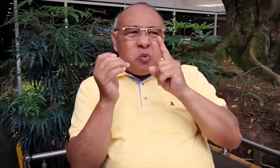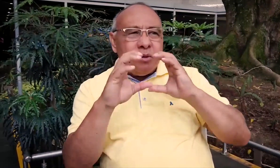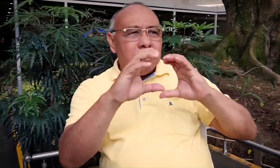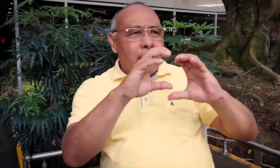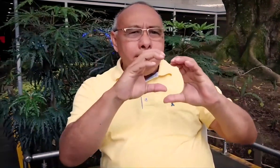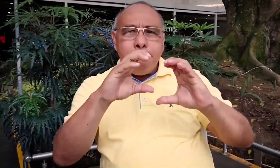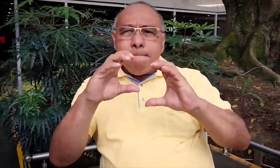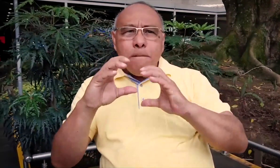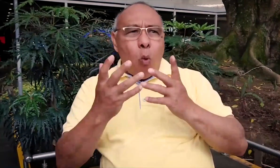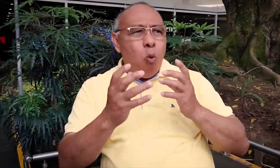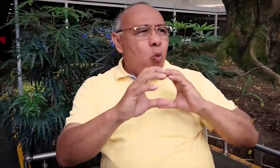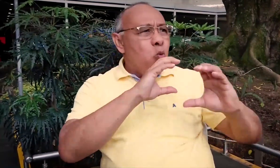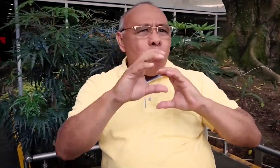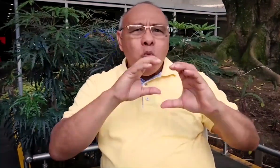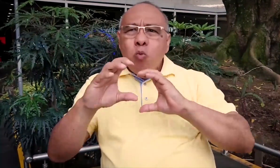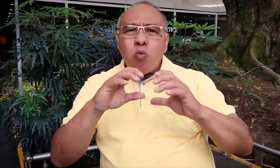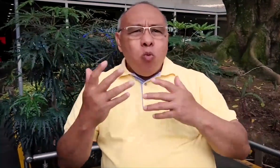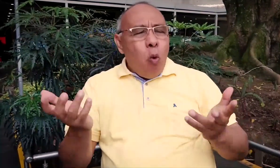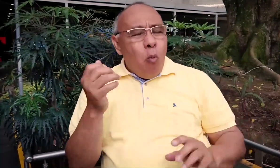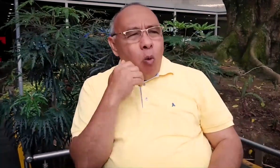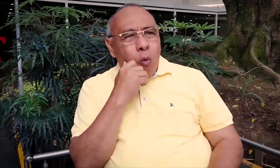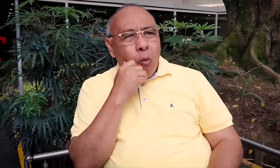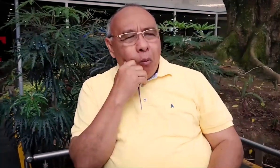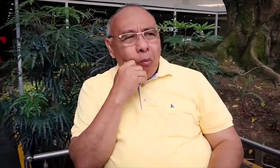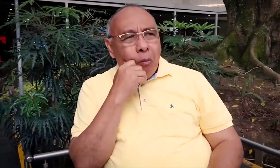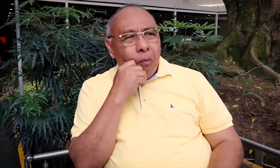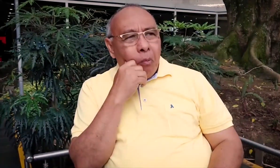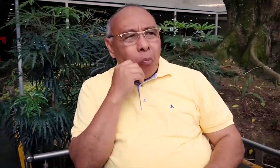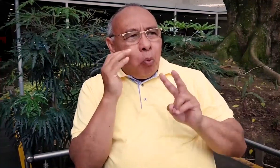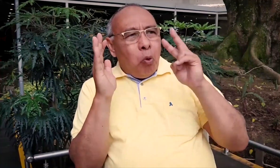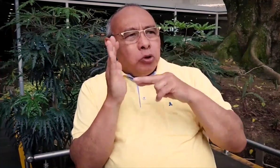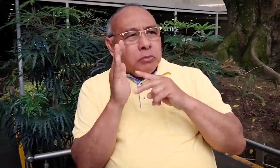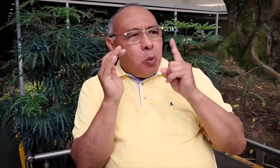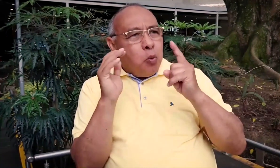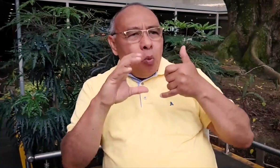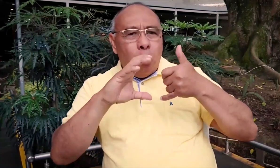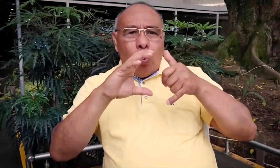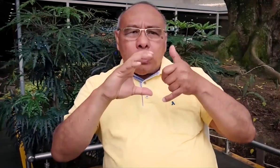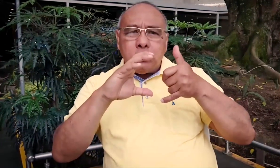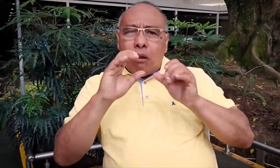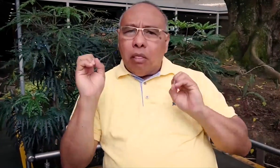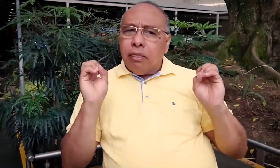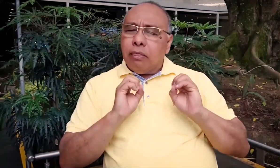¿Entonces las personas sordas en esa época cómo se comunicaban? Porque en el 2001 no había WhatsApp.